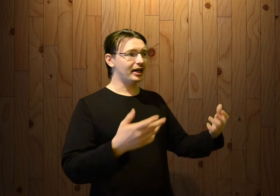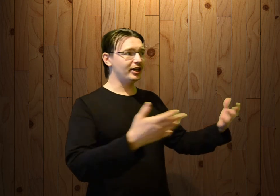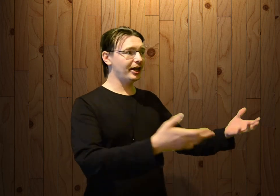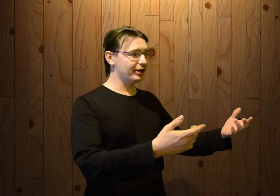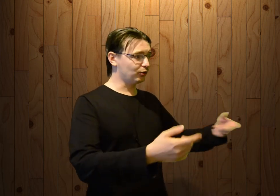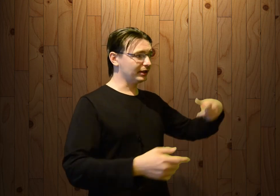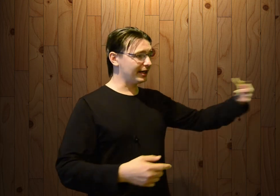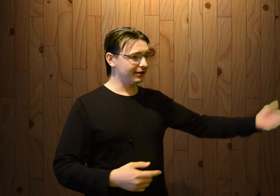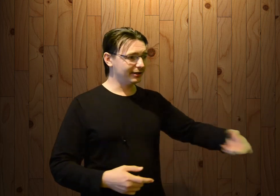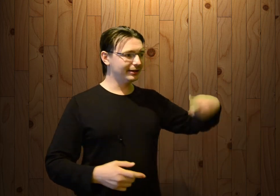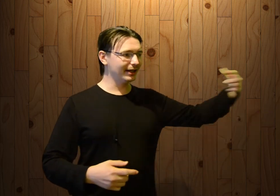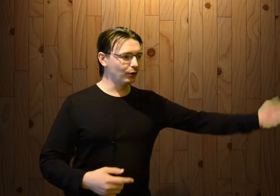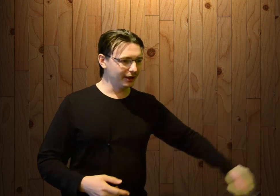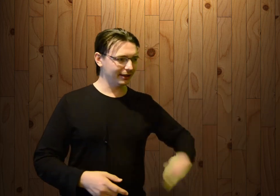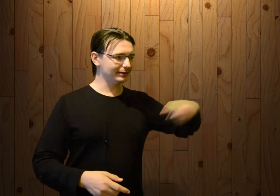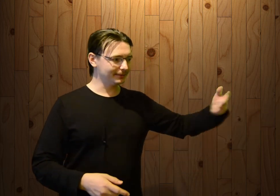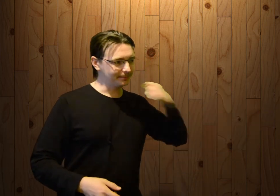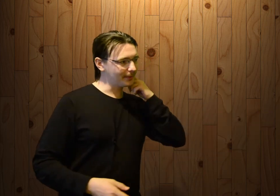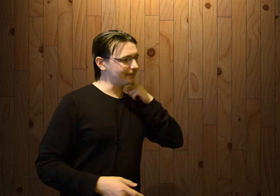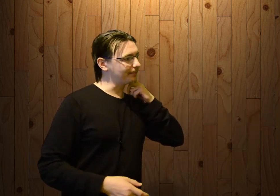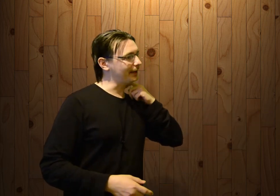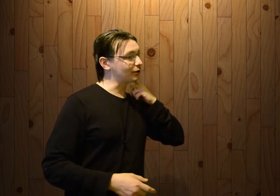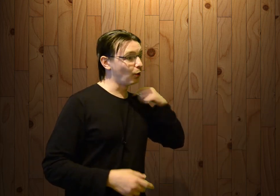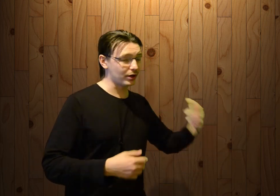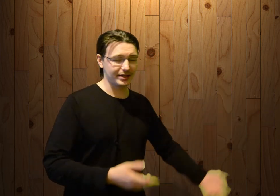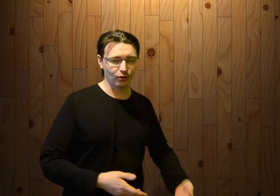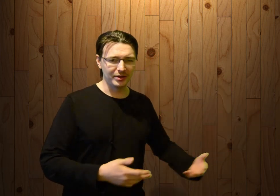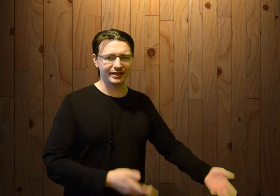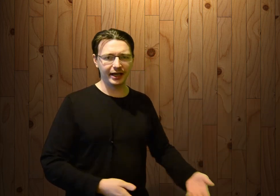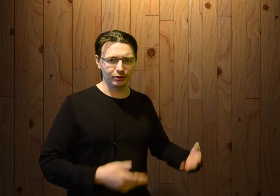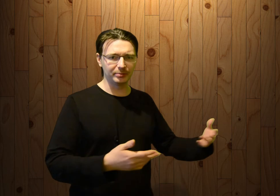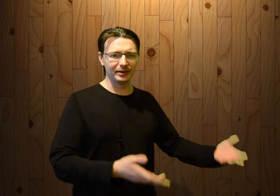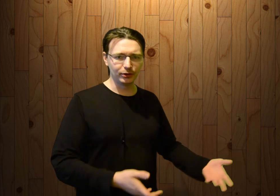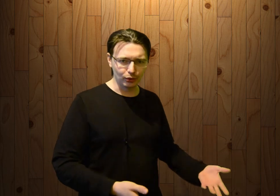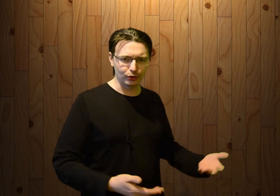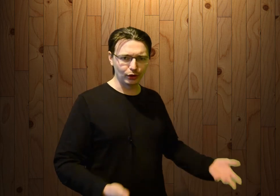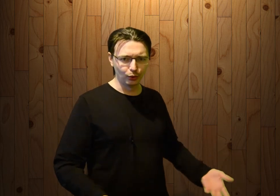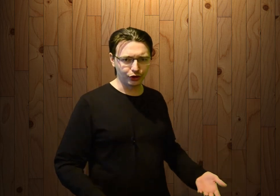оленях, на скорость, кто быстрее, кто лучше.